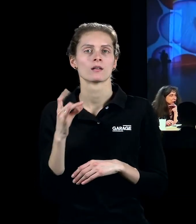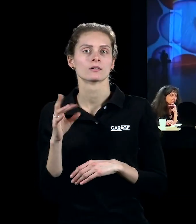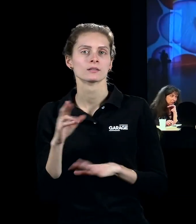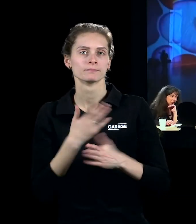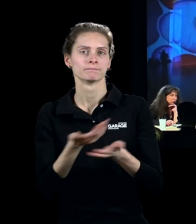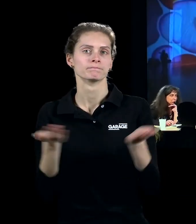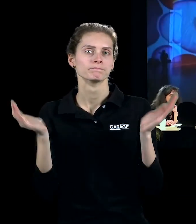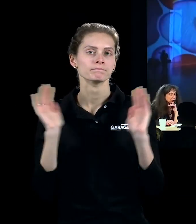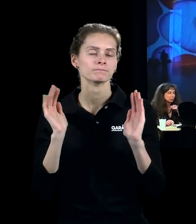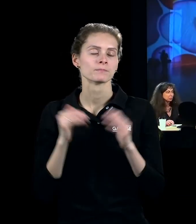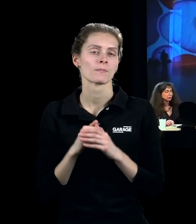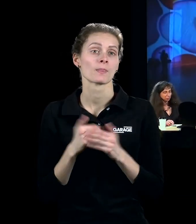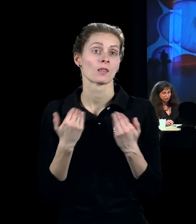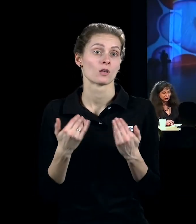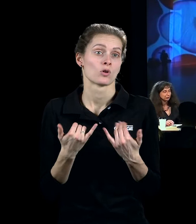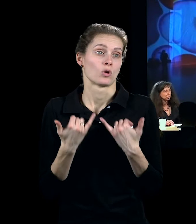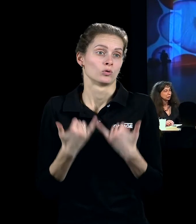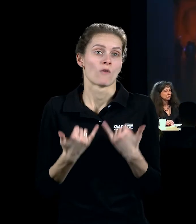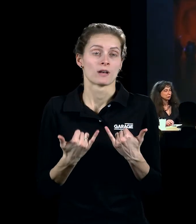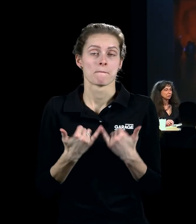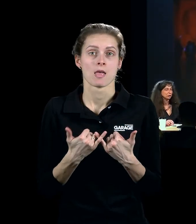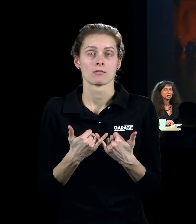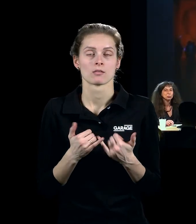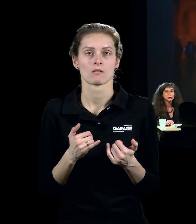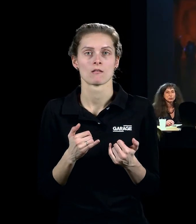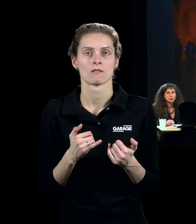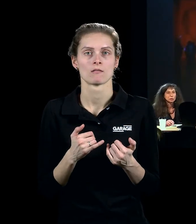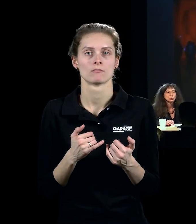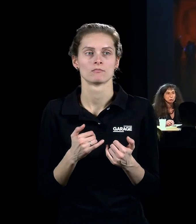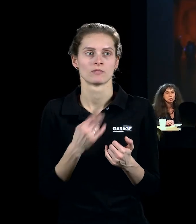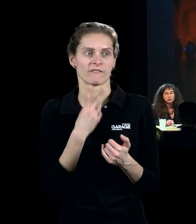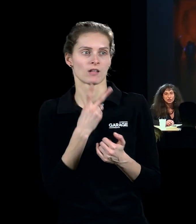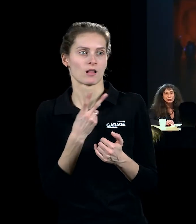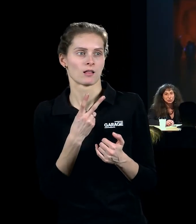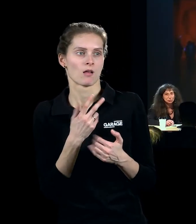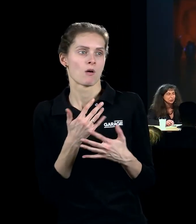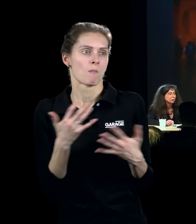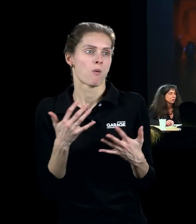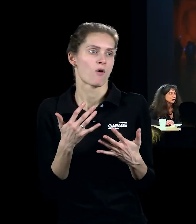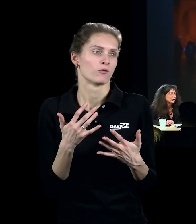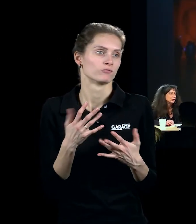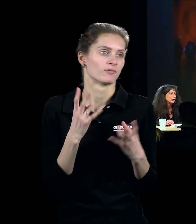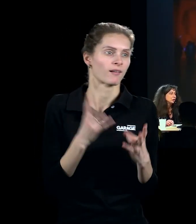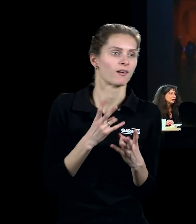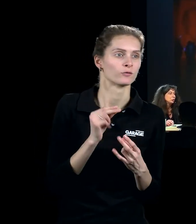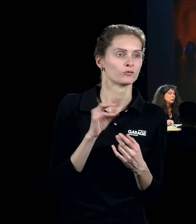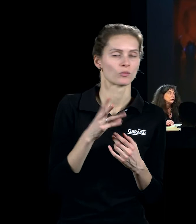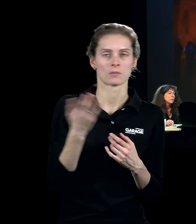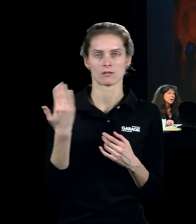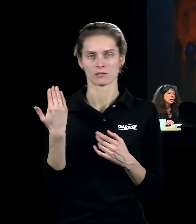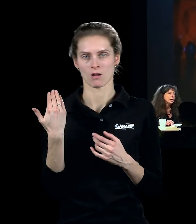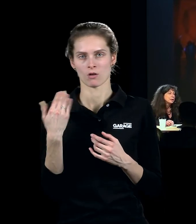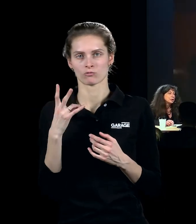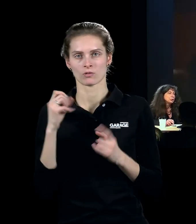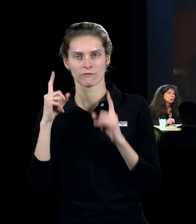сейчас, причём даже в современном варианте реконструированном, это выглядит более, даже, может быть, более наивно, чем на снимках 60-х годов.